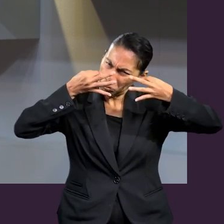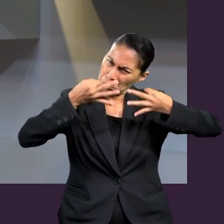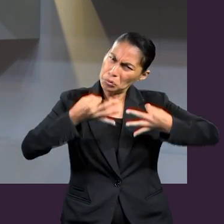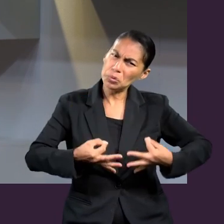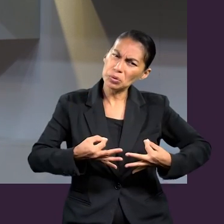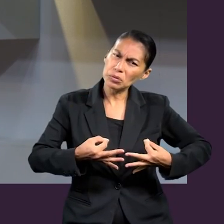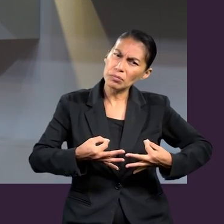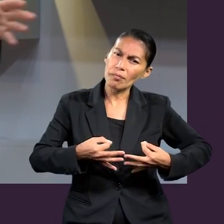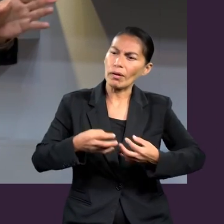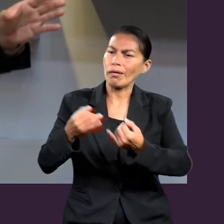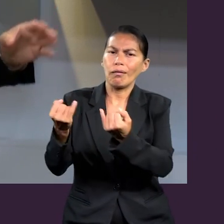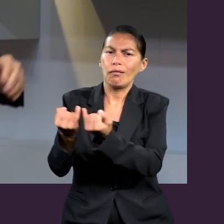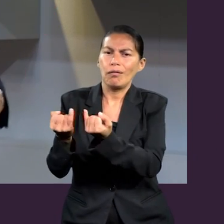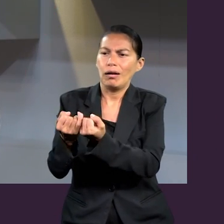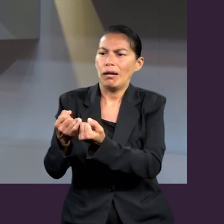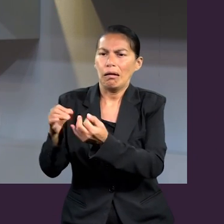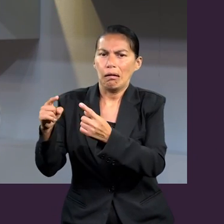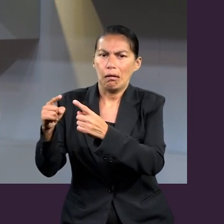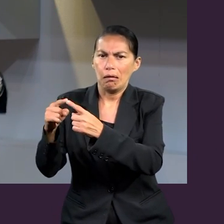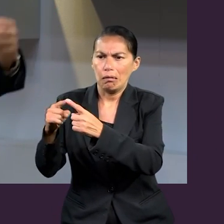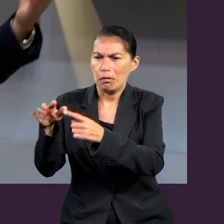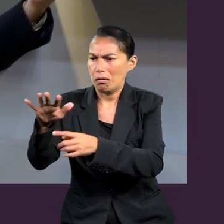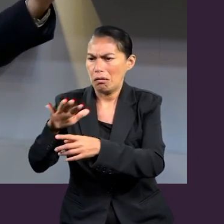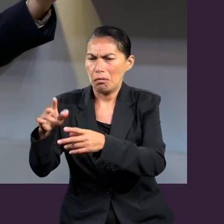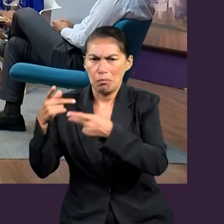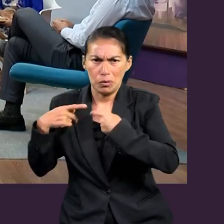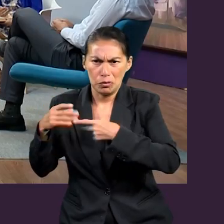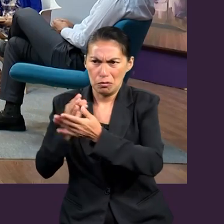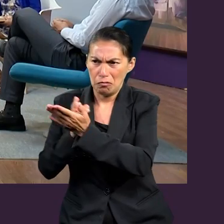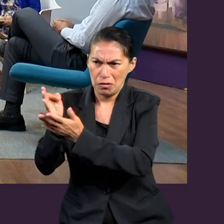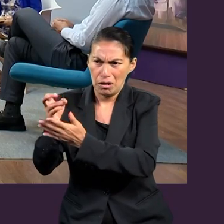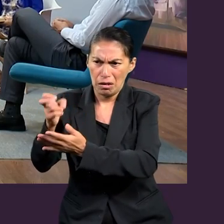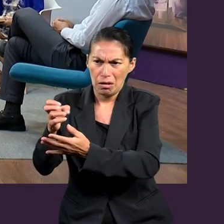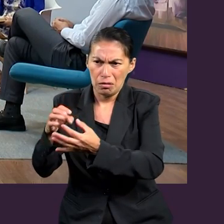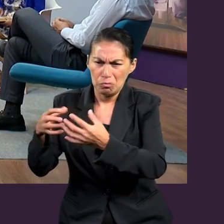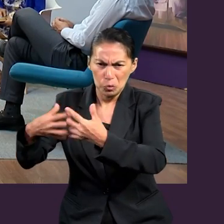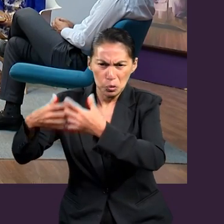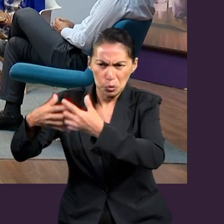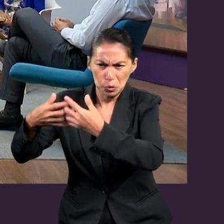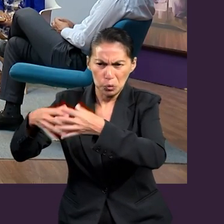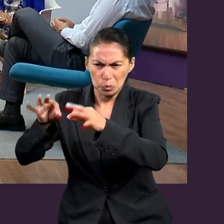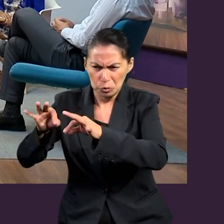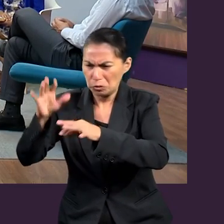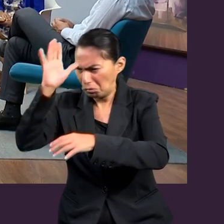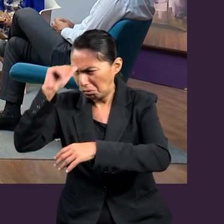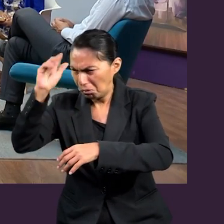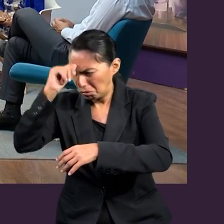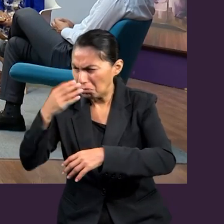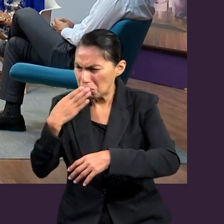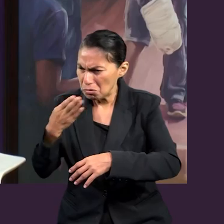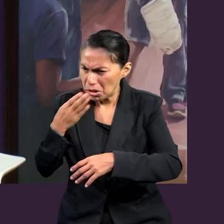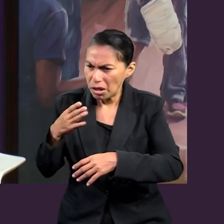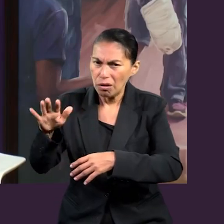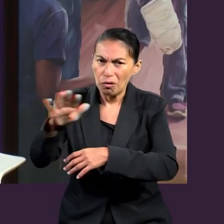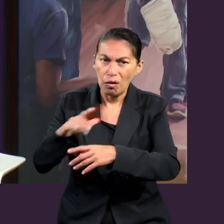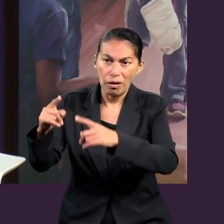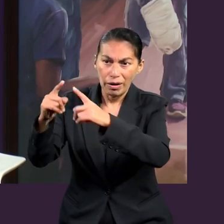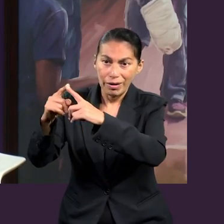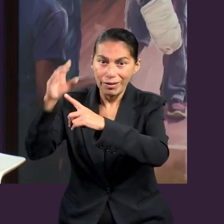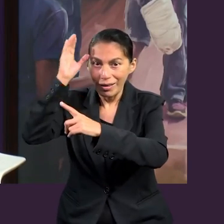pues seguramente se va a reflejar en su relación. Esmeralda. Justo lo que mencionaba, nosotros podemos llegar a